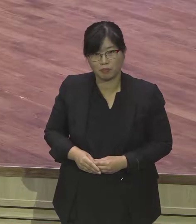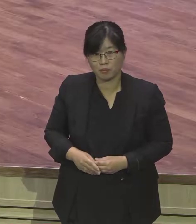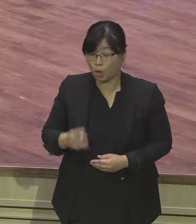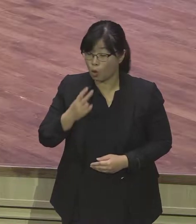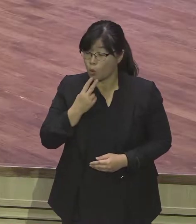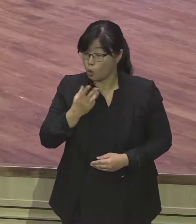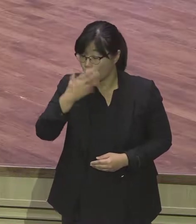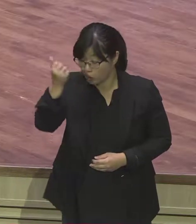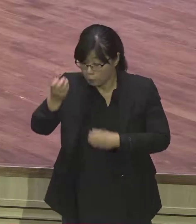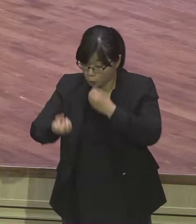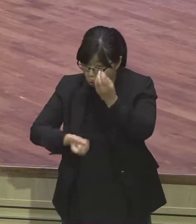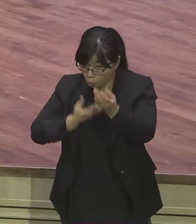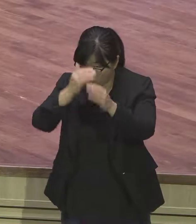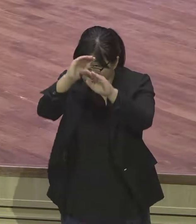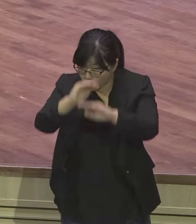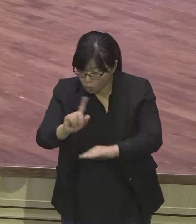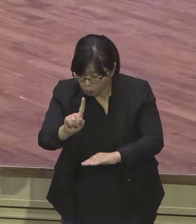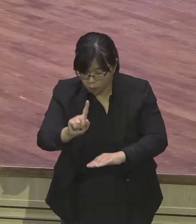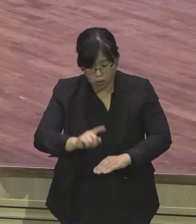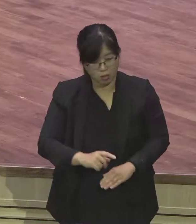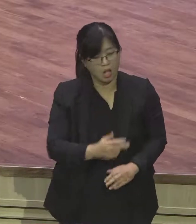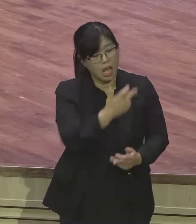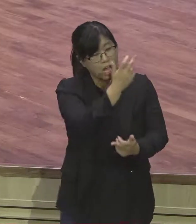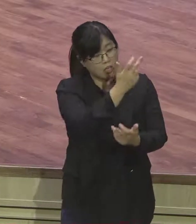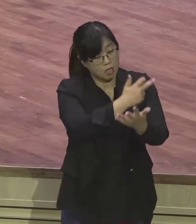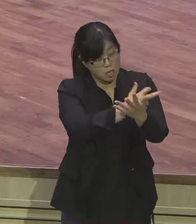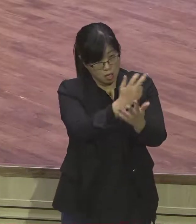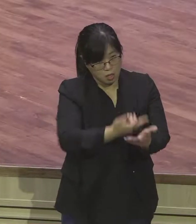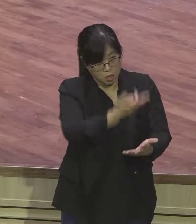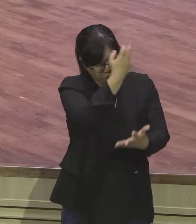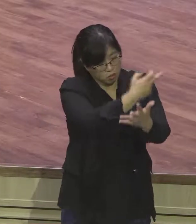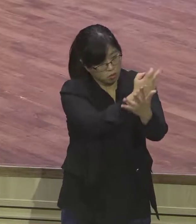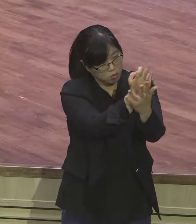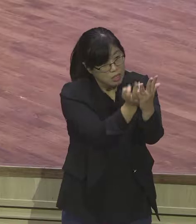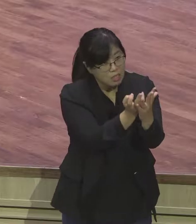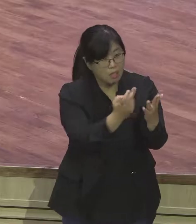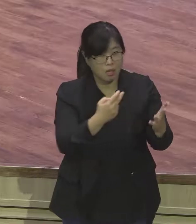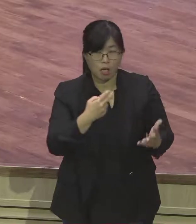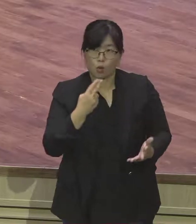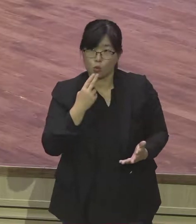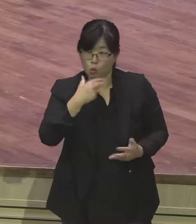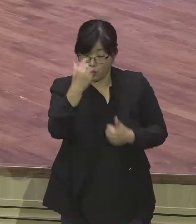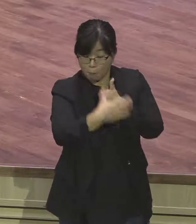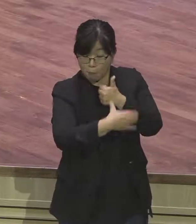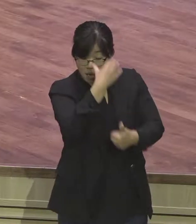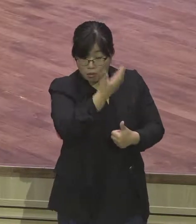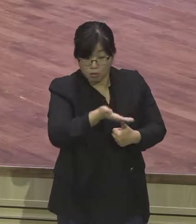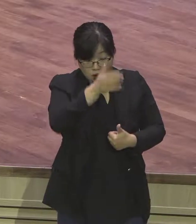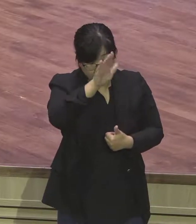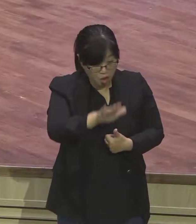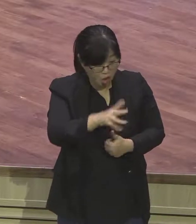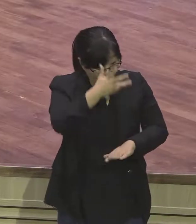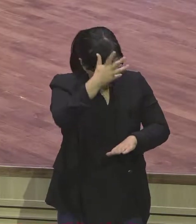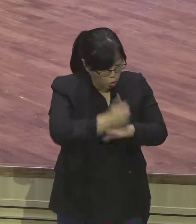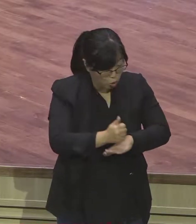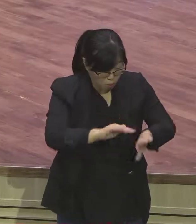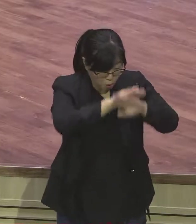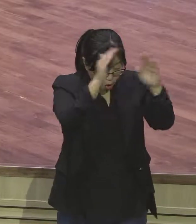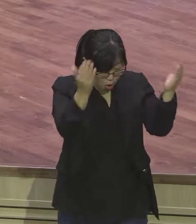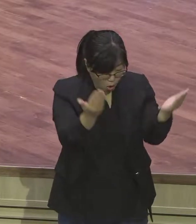잘못했는데 잘못했는데 잘못한 게 아니에요 결국은 하나님이 그렇게 하신 그래서 제가 좋아하는 성경절이